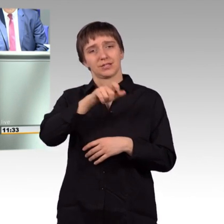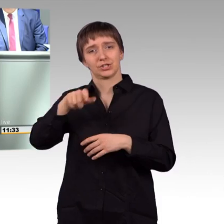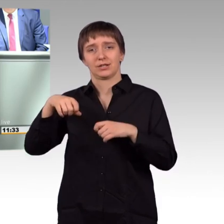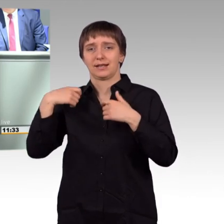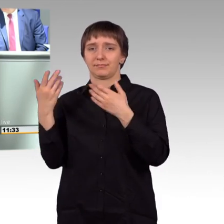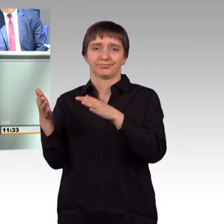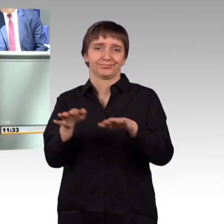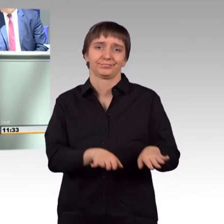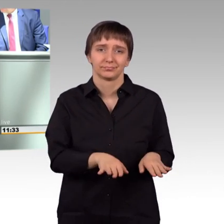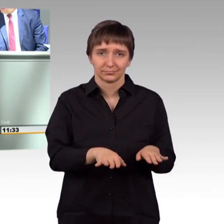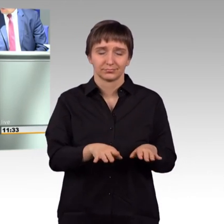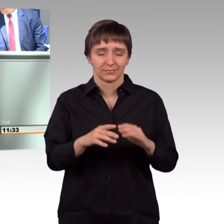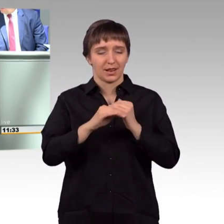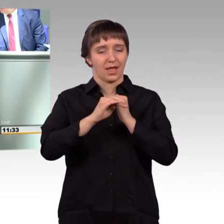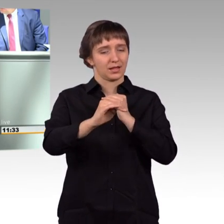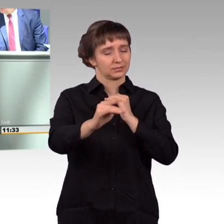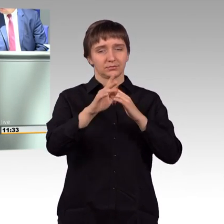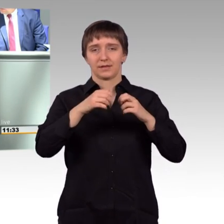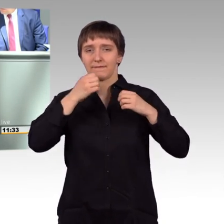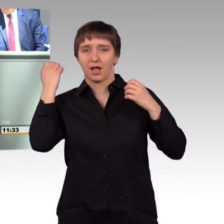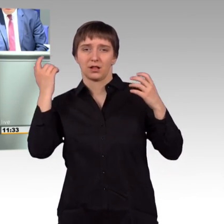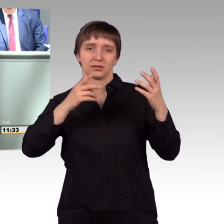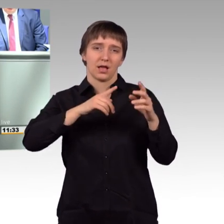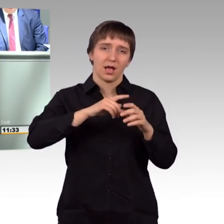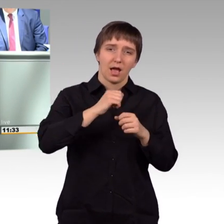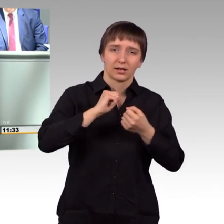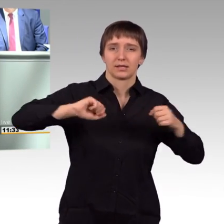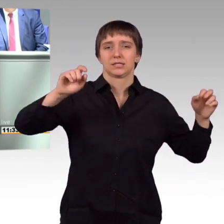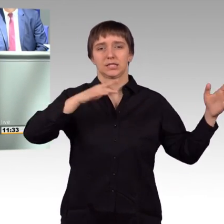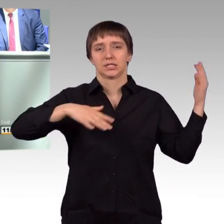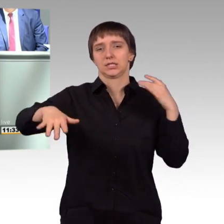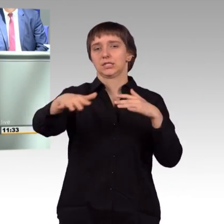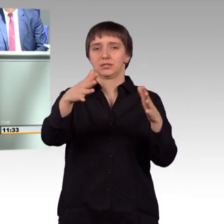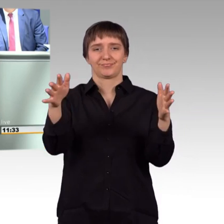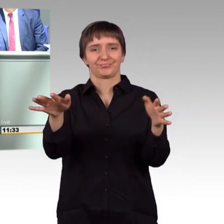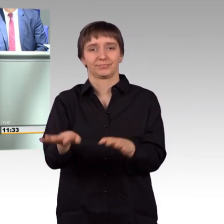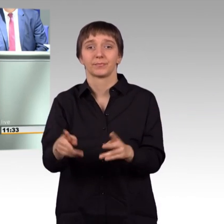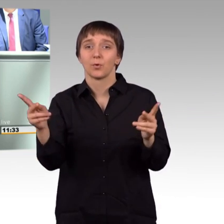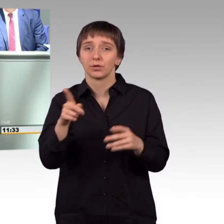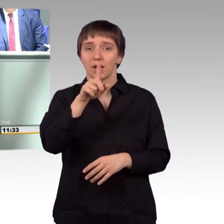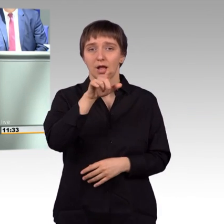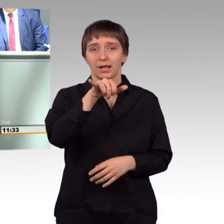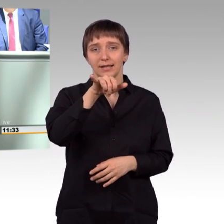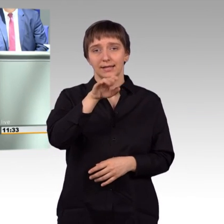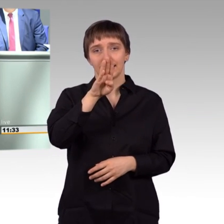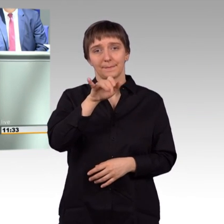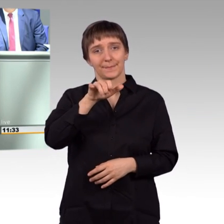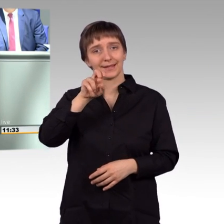in Gewalt und Anarchie. Oder nehmen wir Libyen. Gaddafi wurde 2011 gestürzt